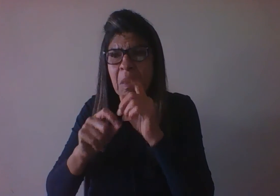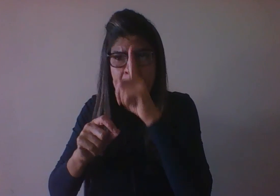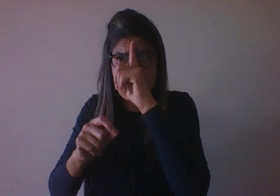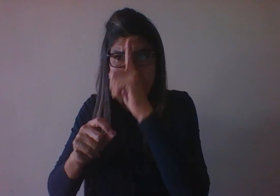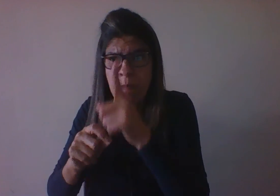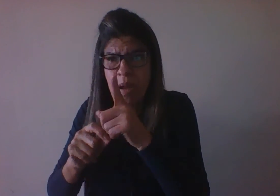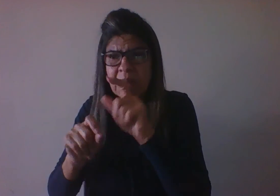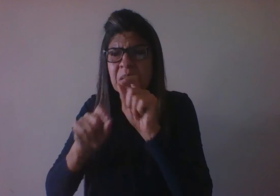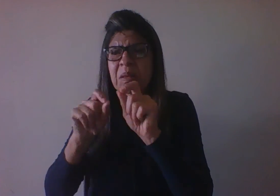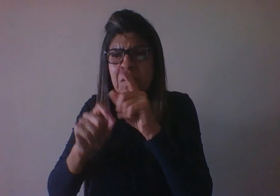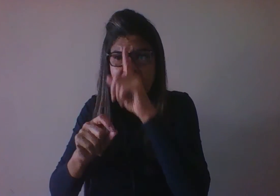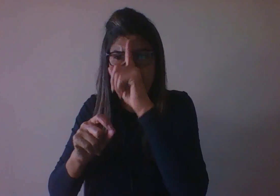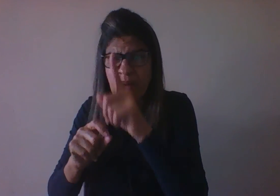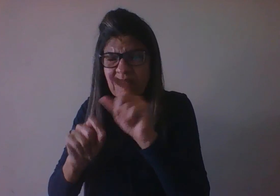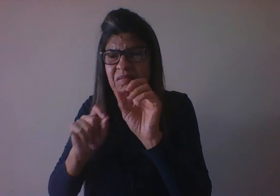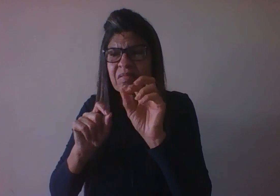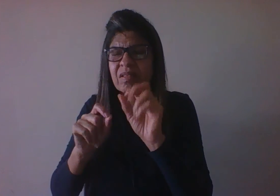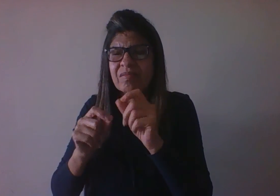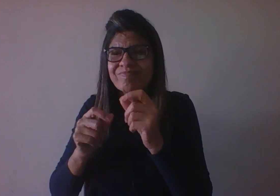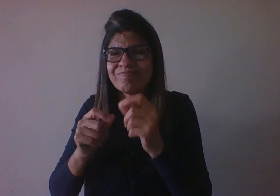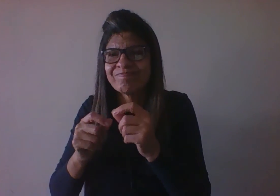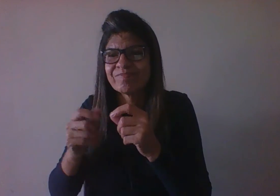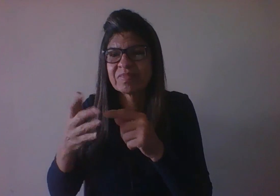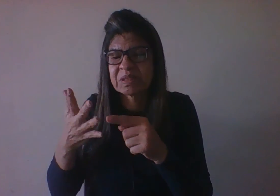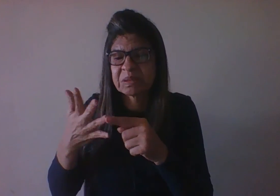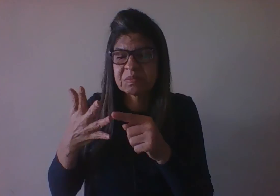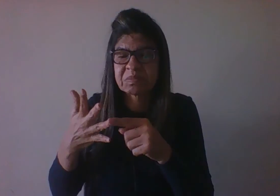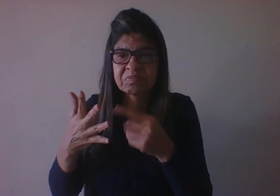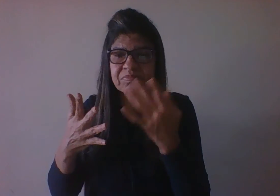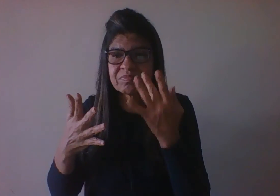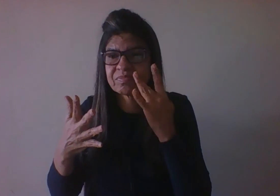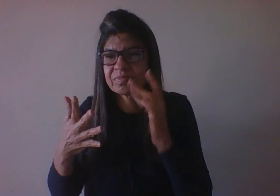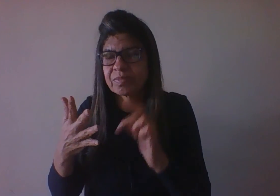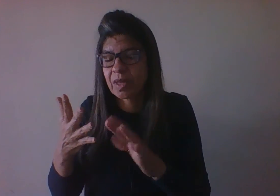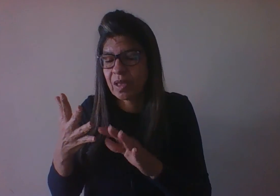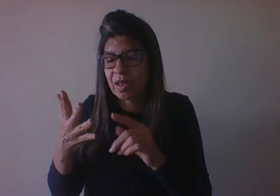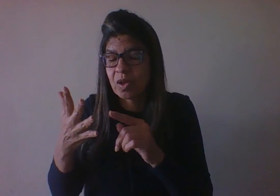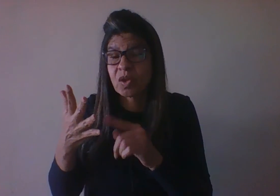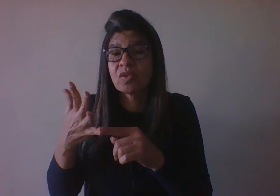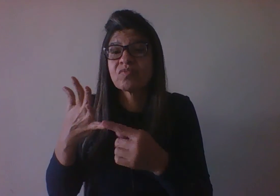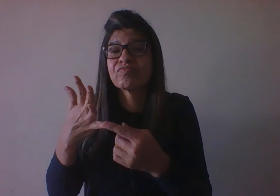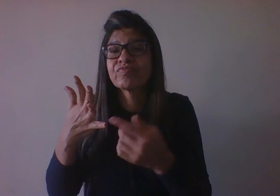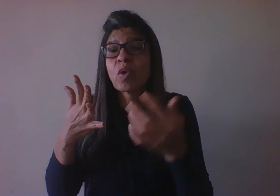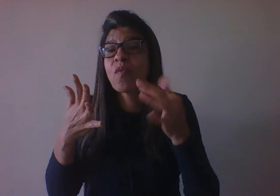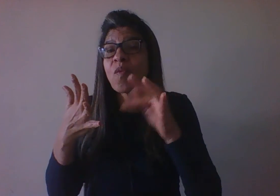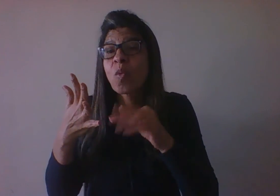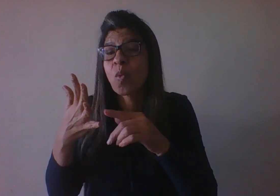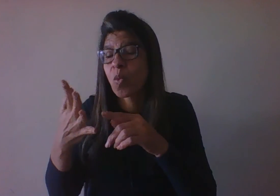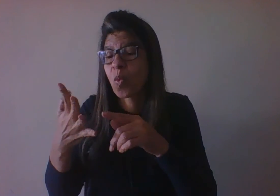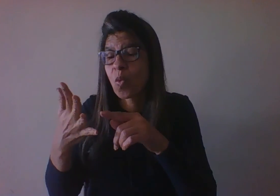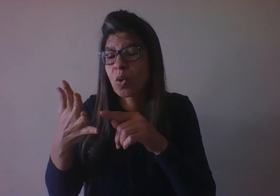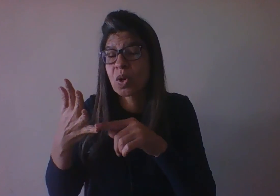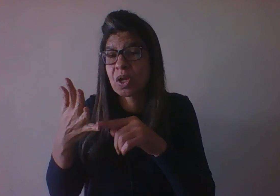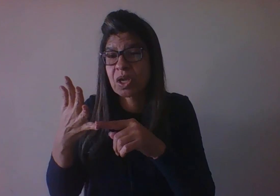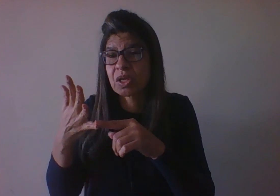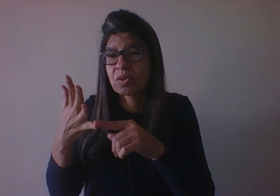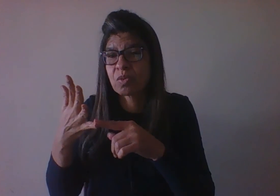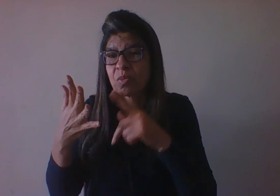se tem ou não esse falo. E aí, por fim, a quarta fase, o quinto período, é a fase que ele